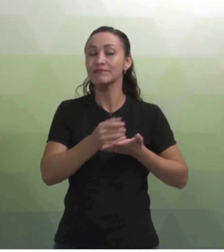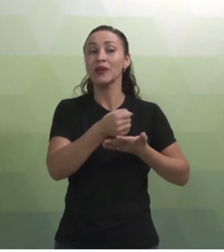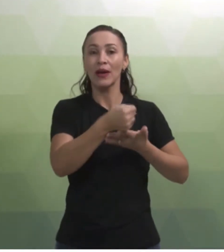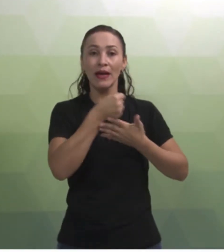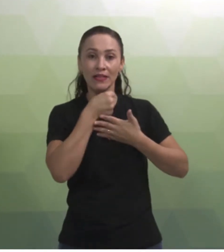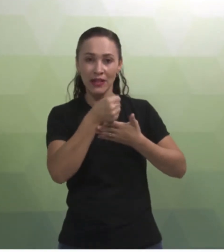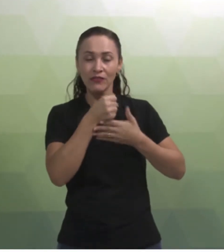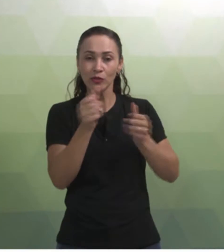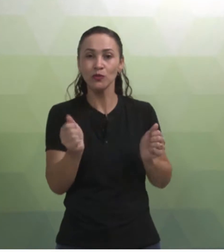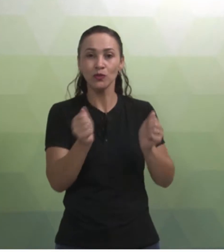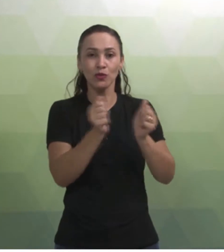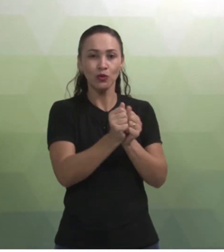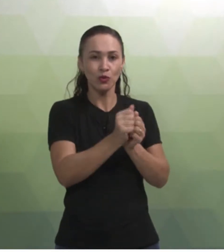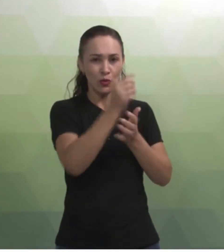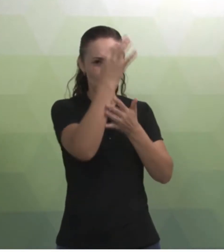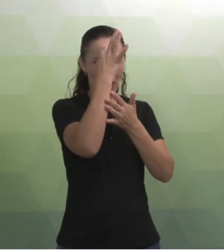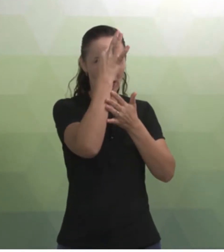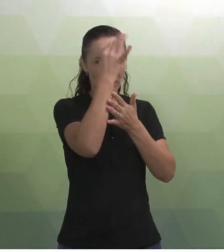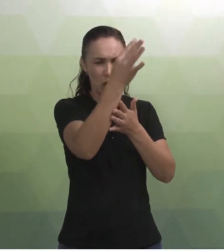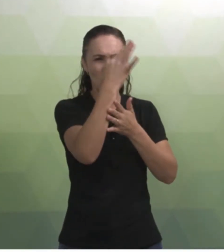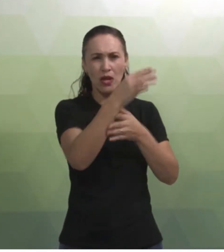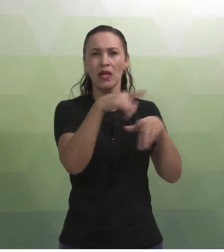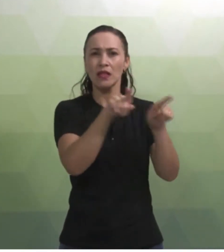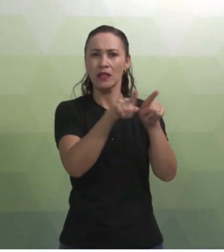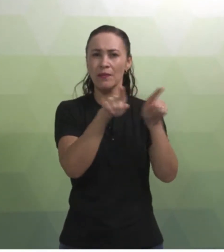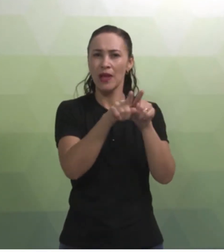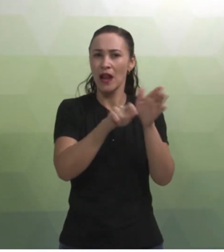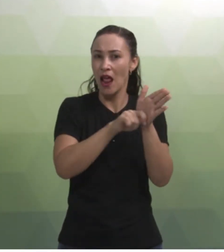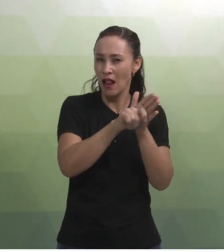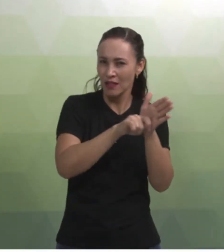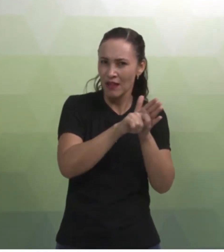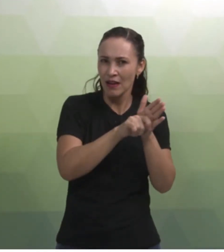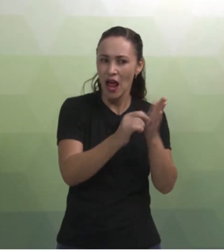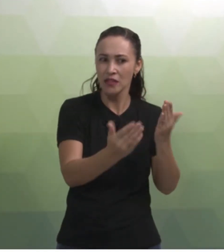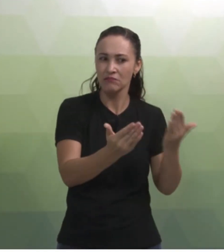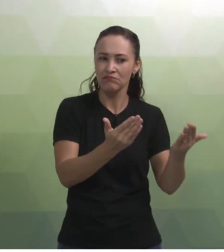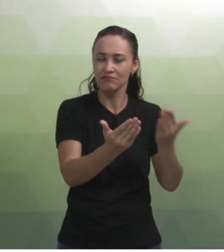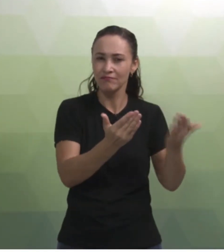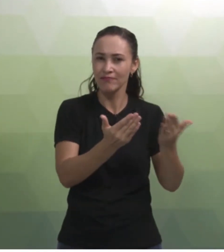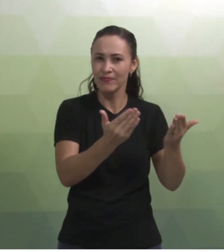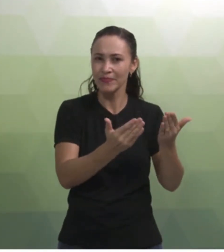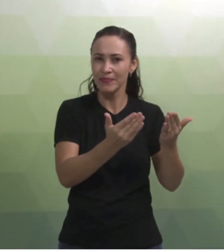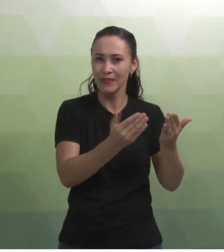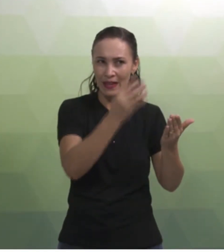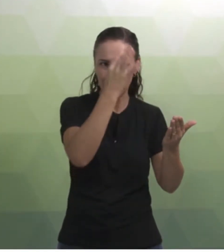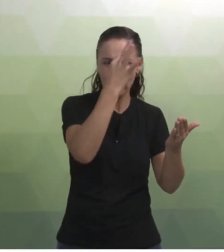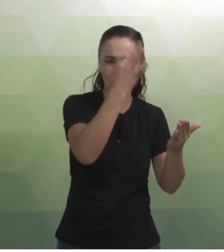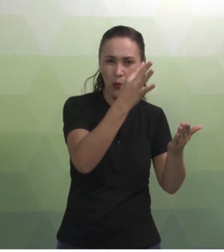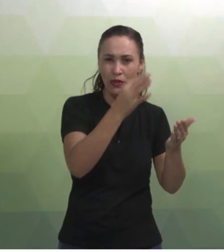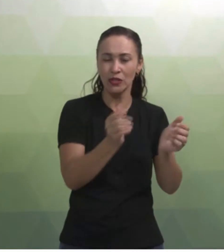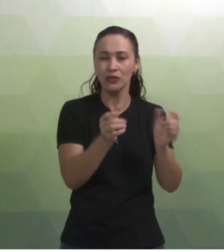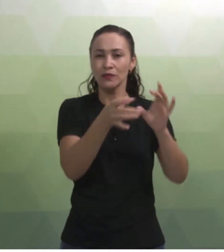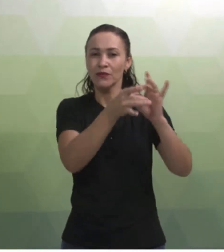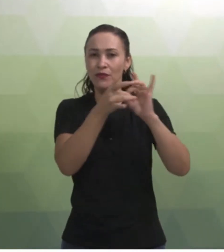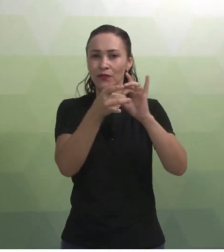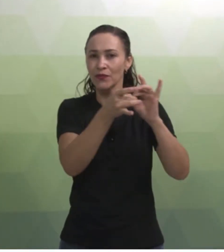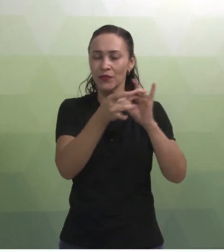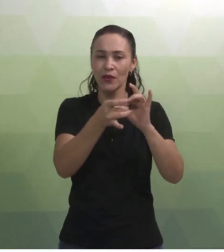entrevista, juntamente com a análise que vocês farão, que é trazer o levantamento teórico, embasar nas atividades,